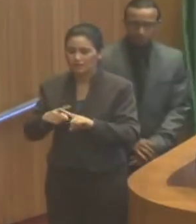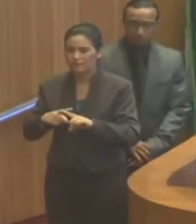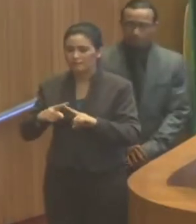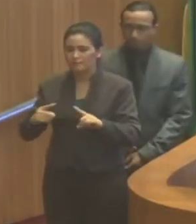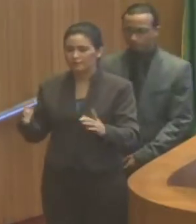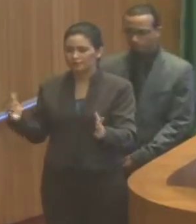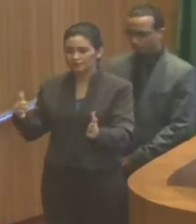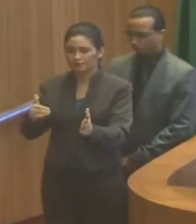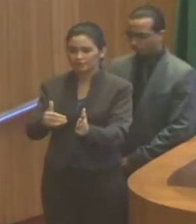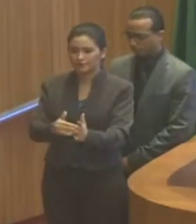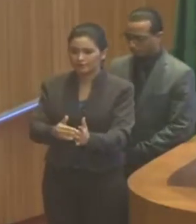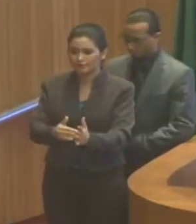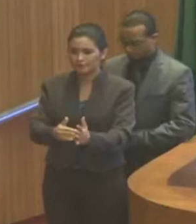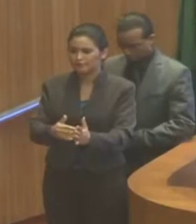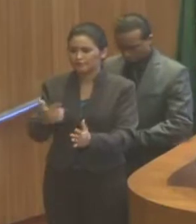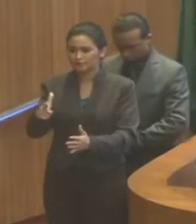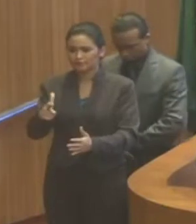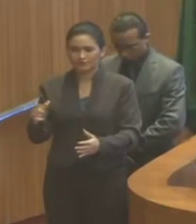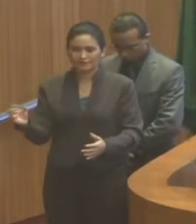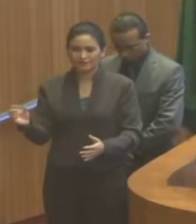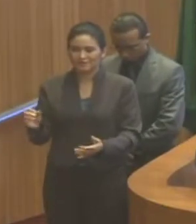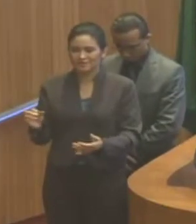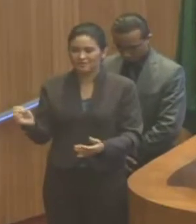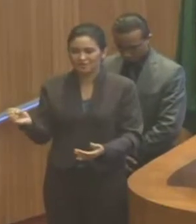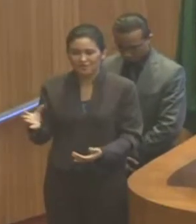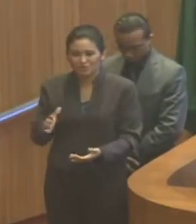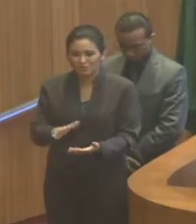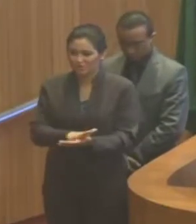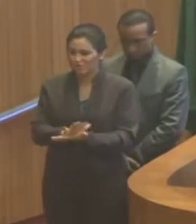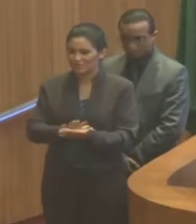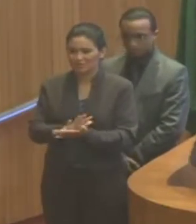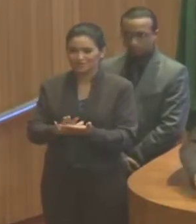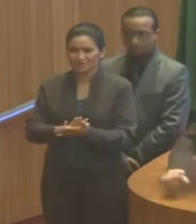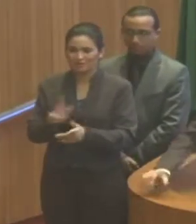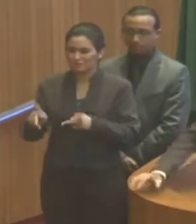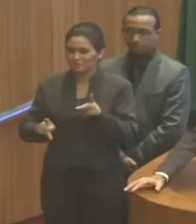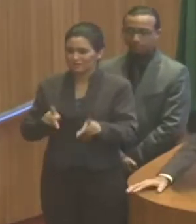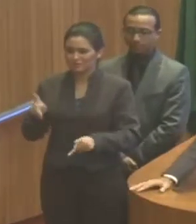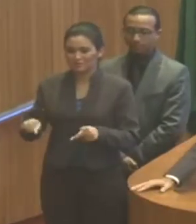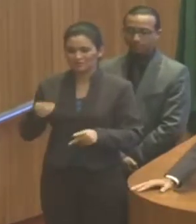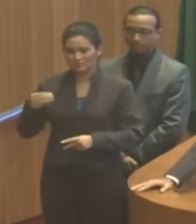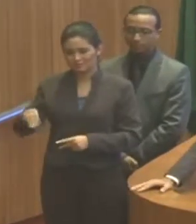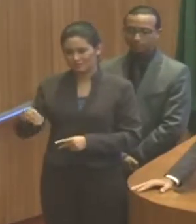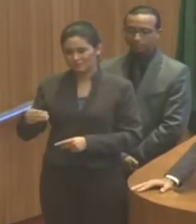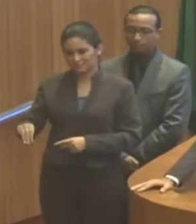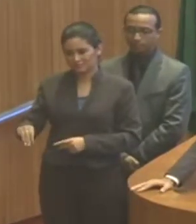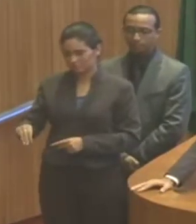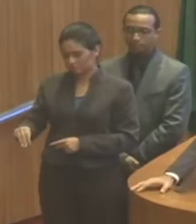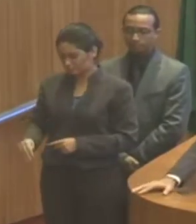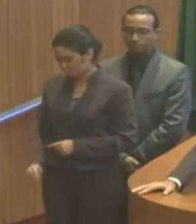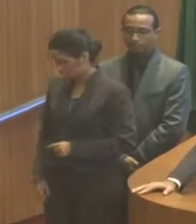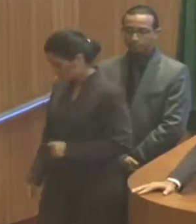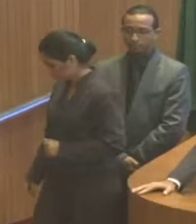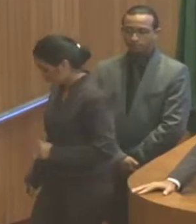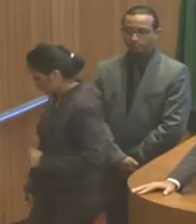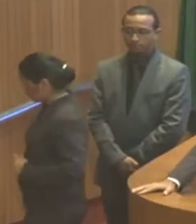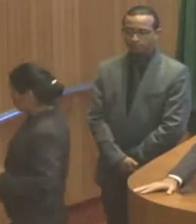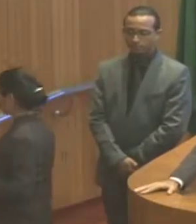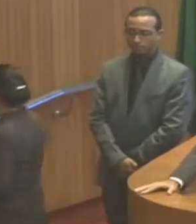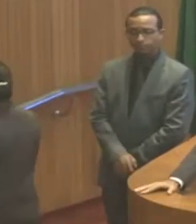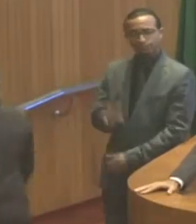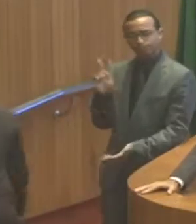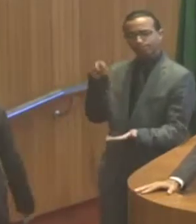consumidor maranhense. Já ocupei essa tribuna aqui, pedindo ao Ministério Público